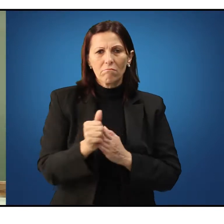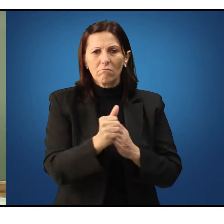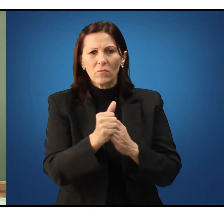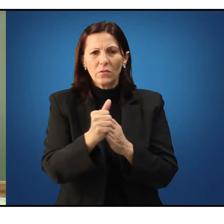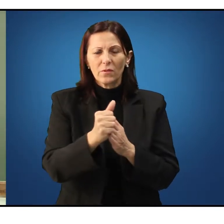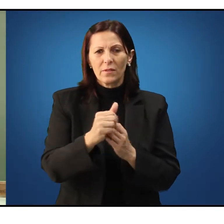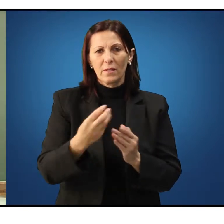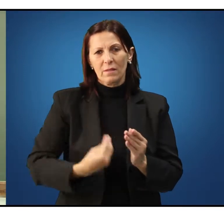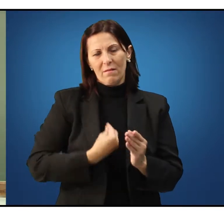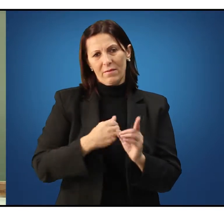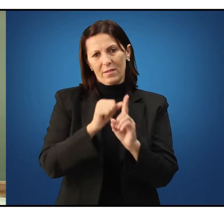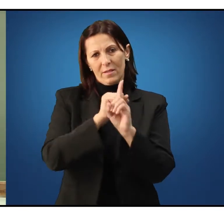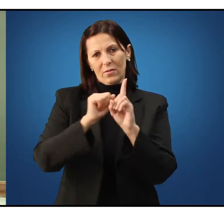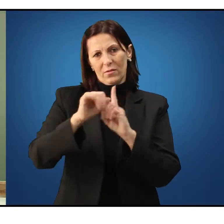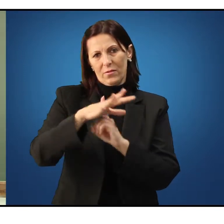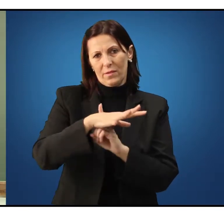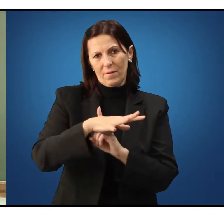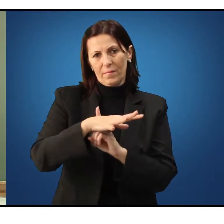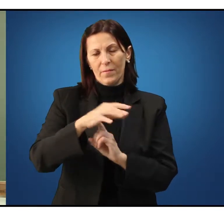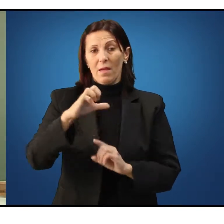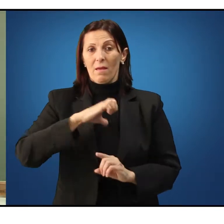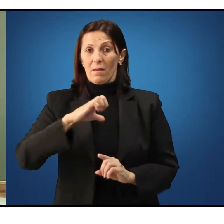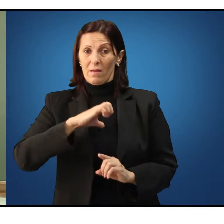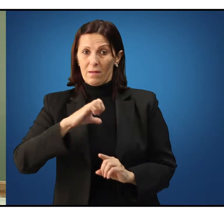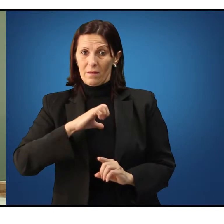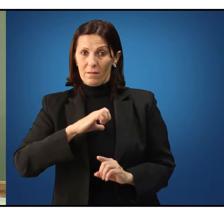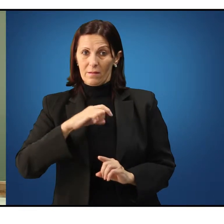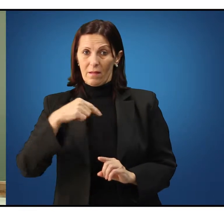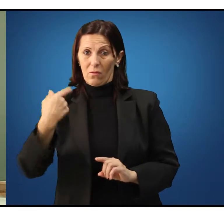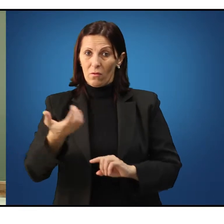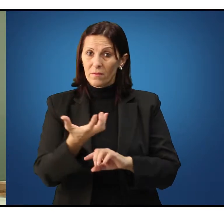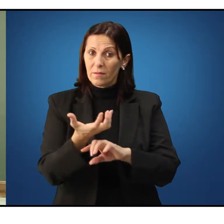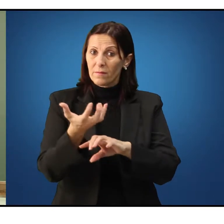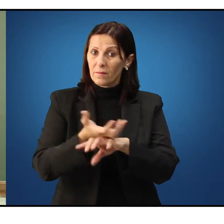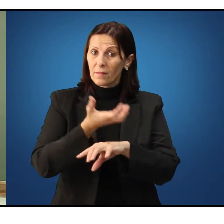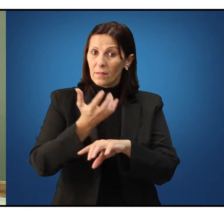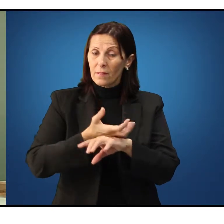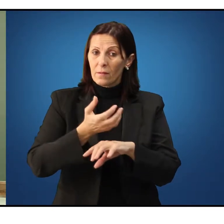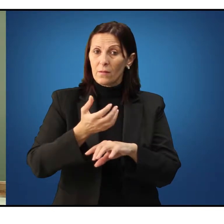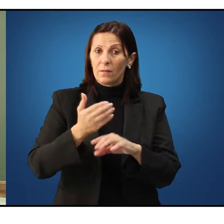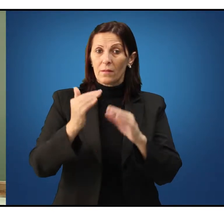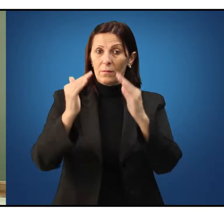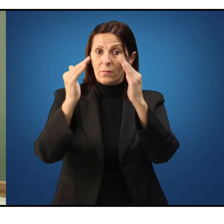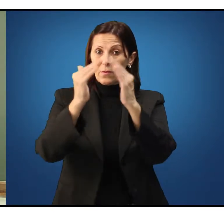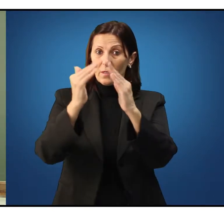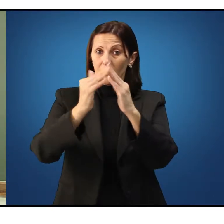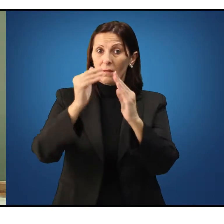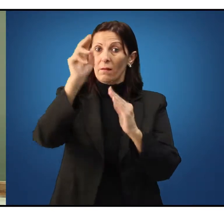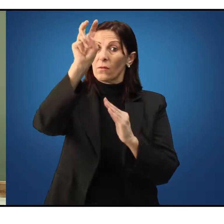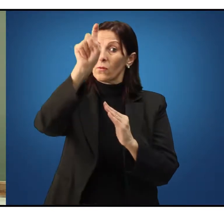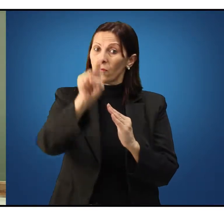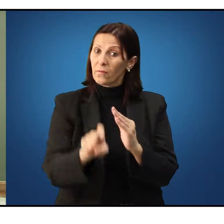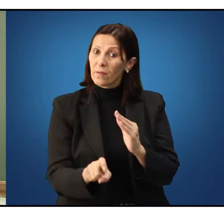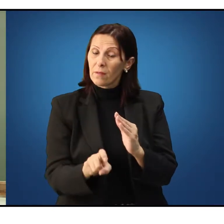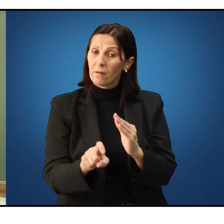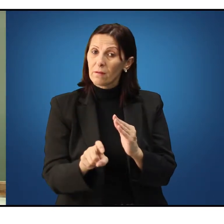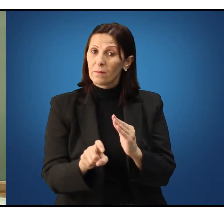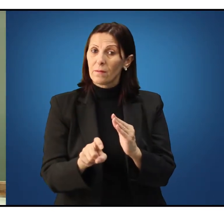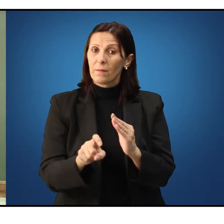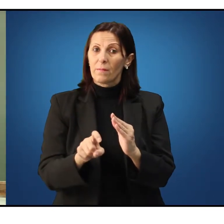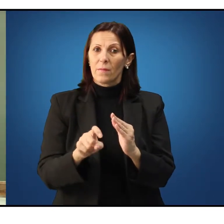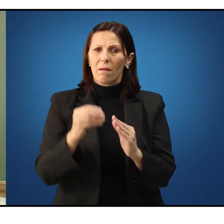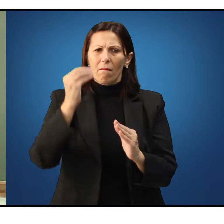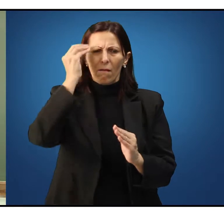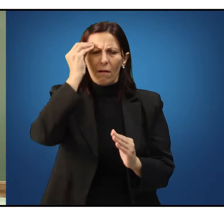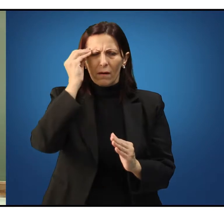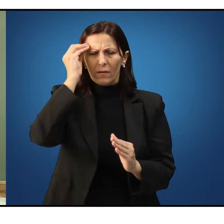sociedade. A ética é, na nossa disciplina, a morada do ser e a